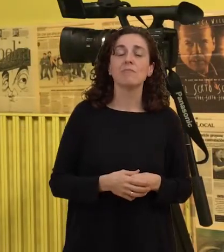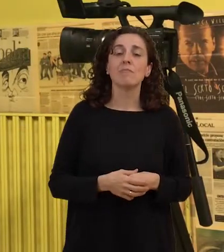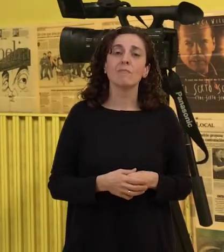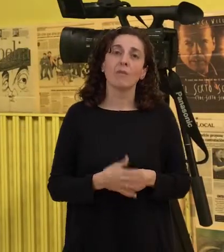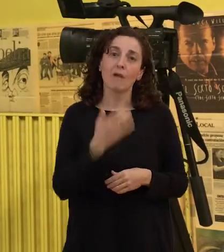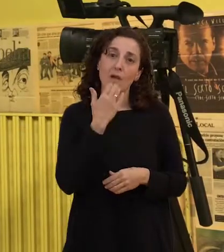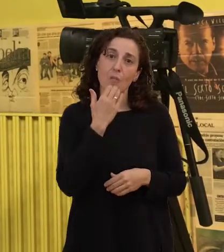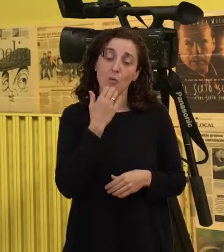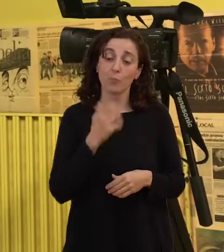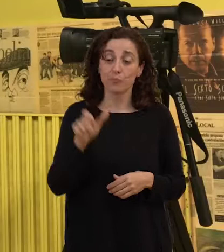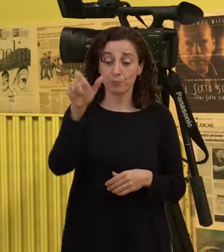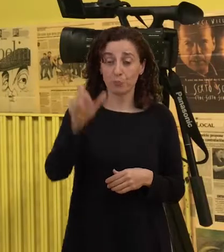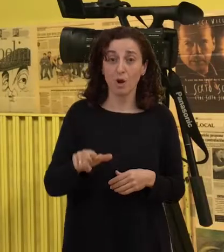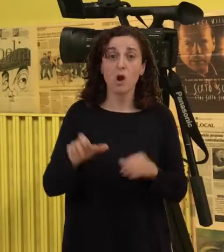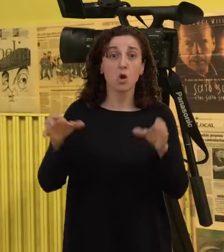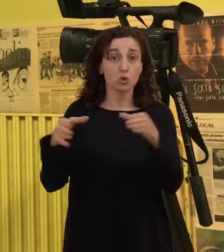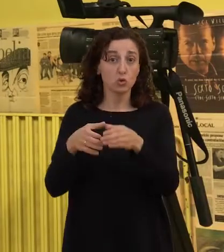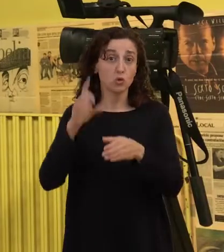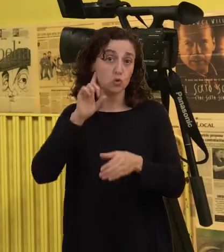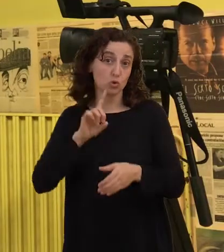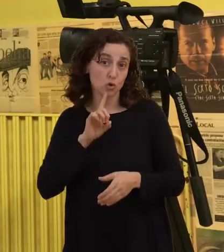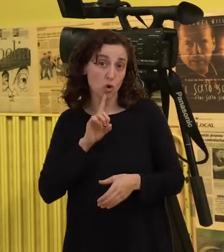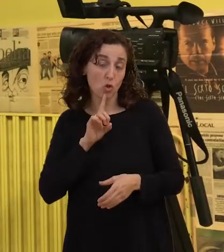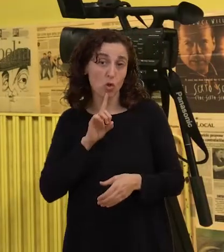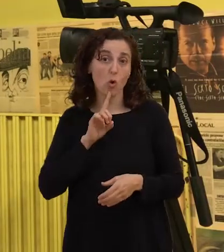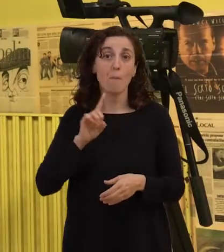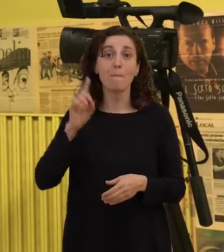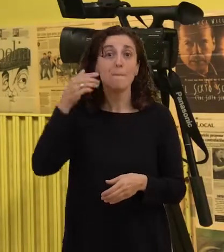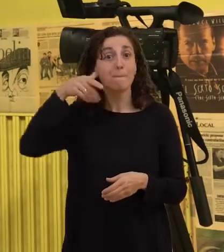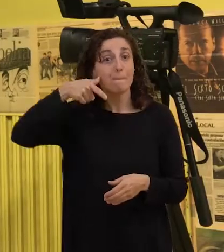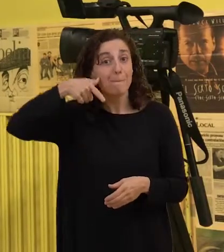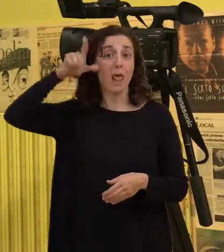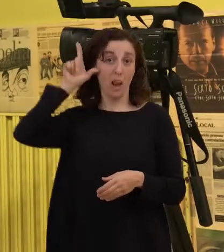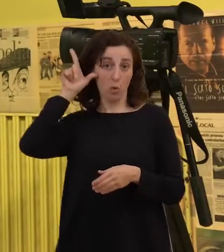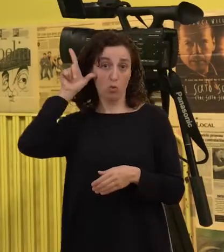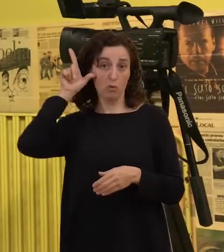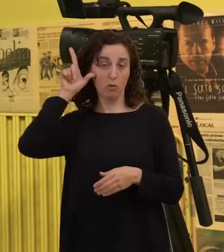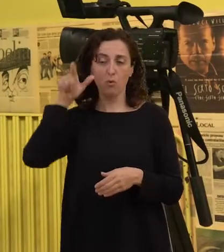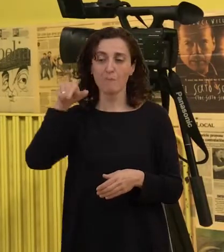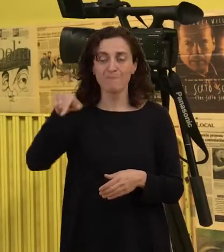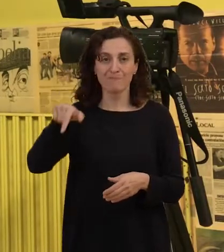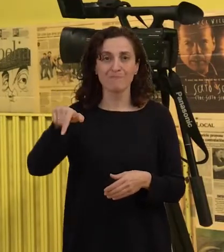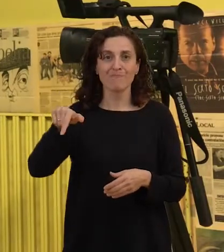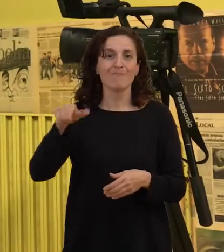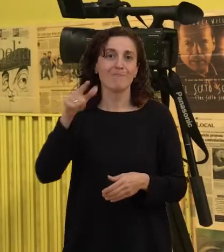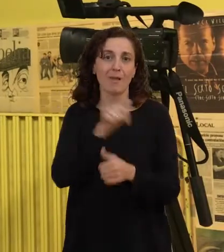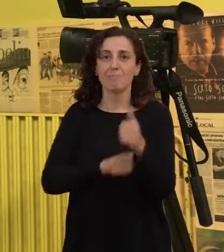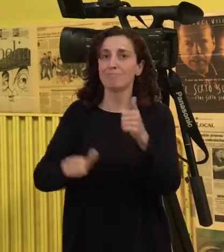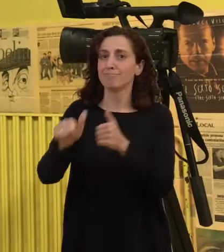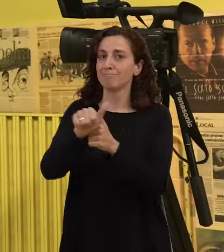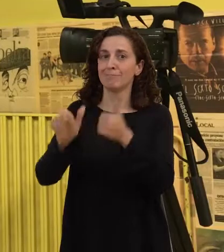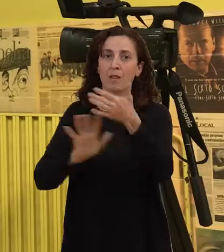sordo prelocutivo, pues, principalmente la lengua de signos, pero, claro,